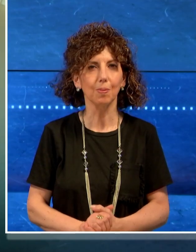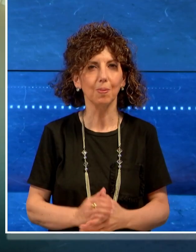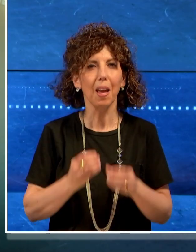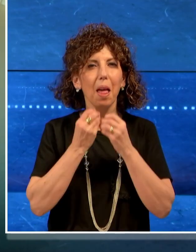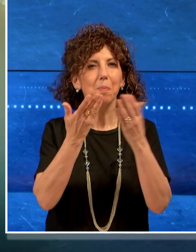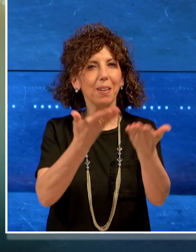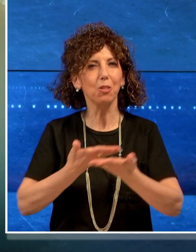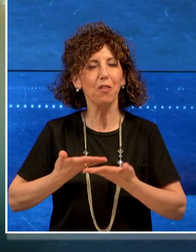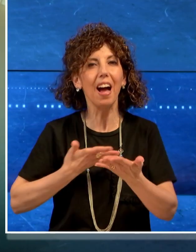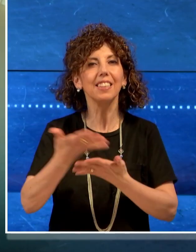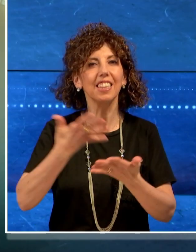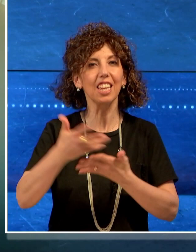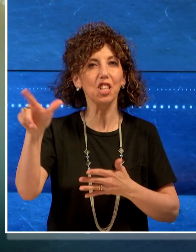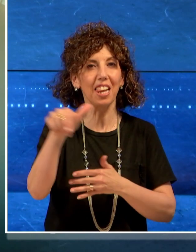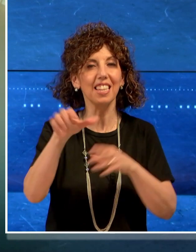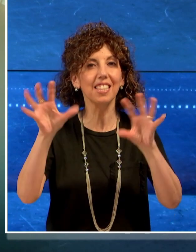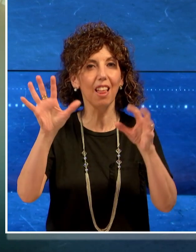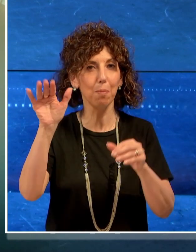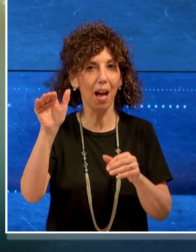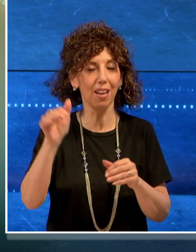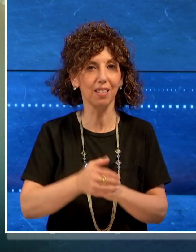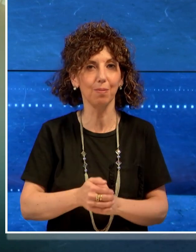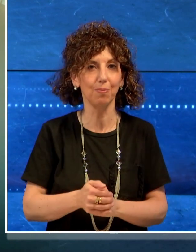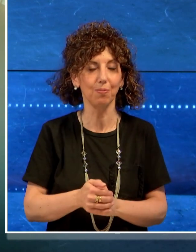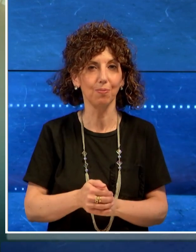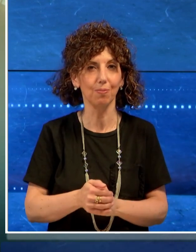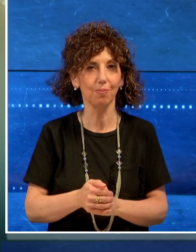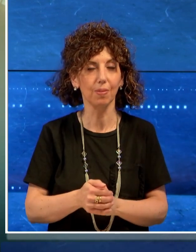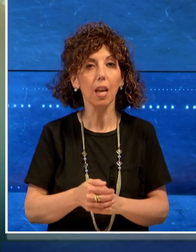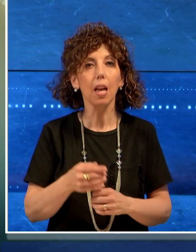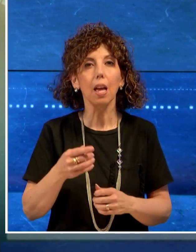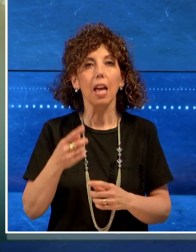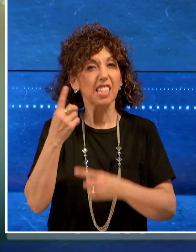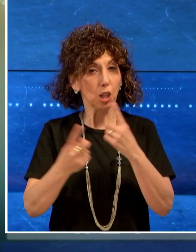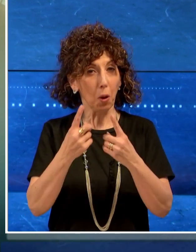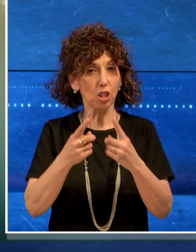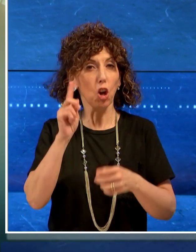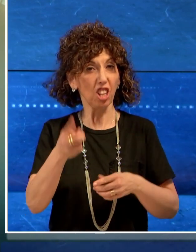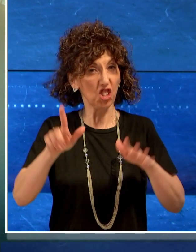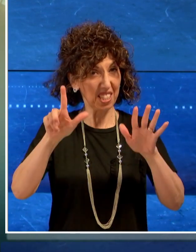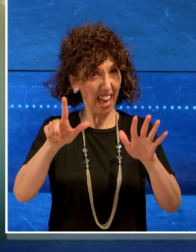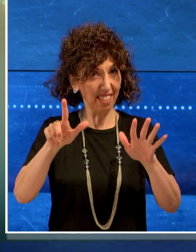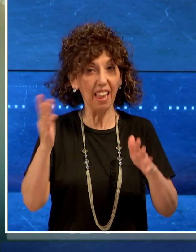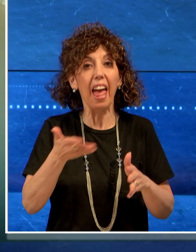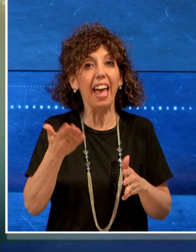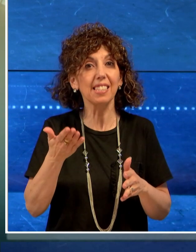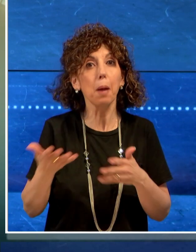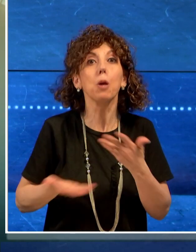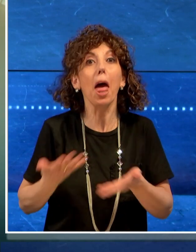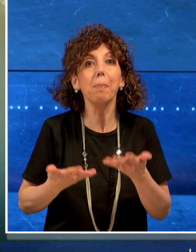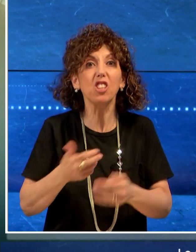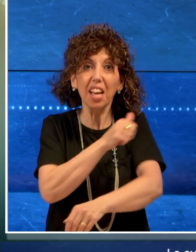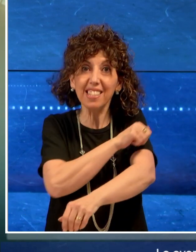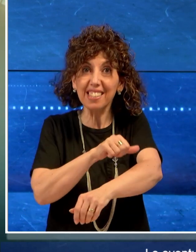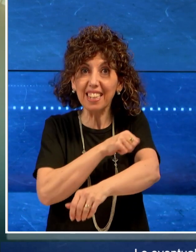Ben trovati con il TGLIS di Telebari. Le eventuali emergenze sanitarie che dovessero riguardare